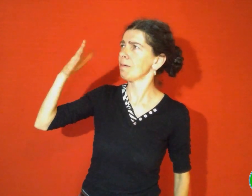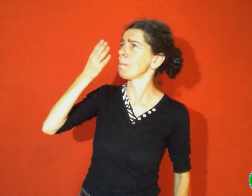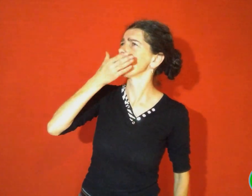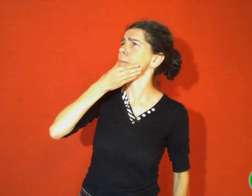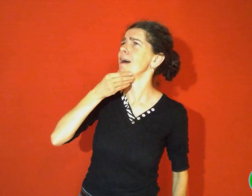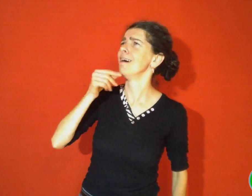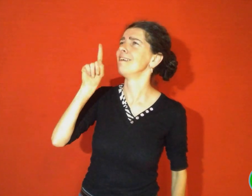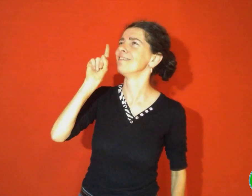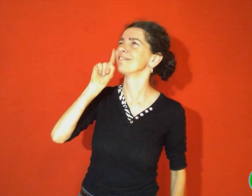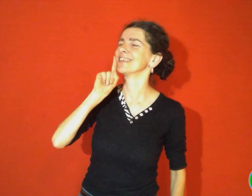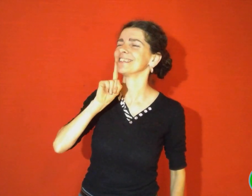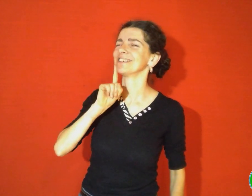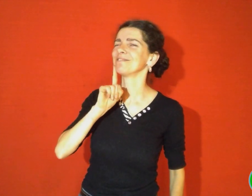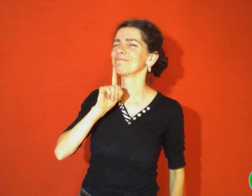Zéralda devint une belle jeune fille